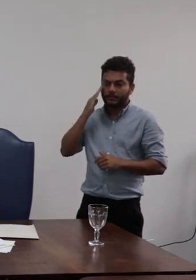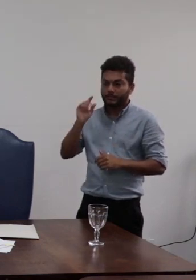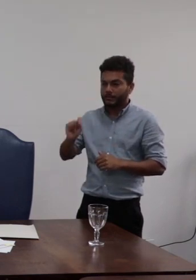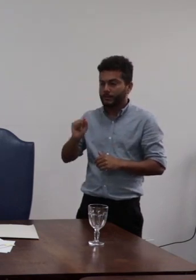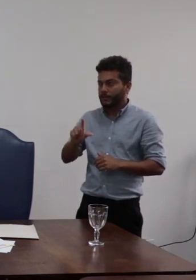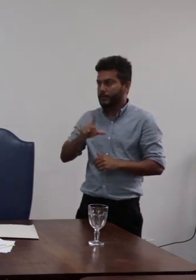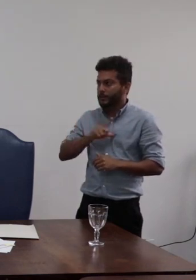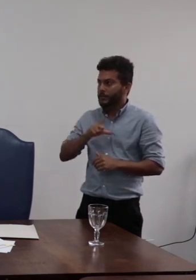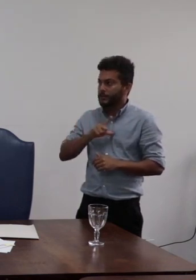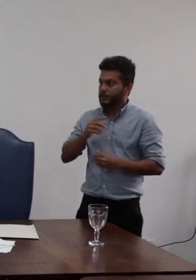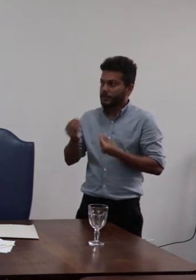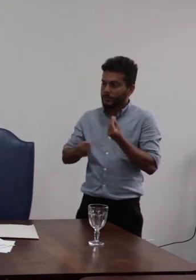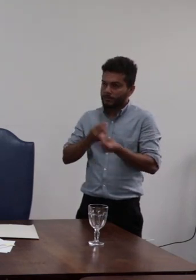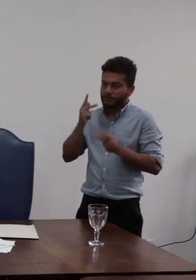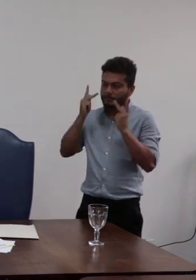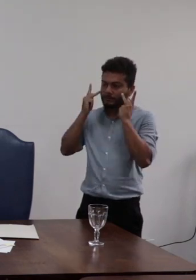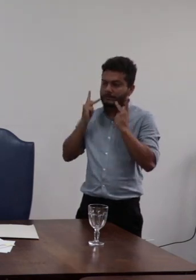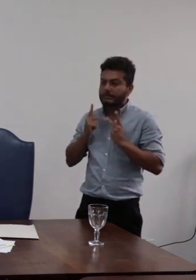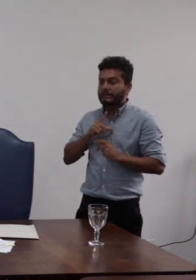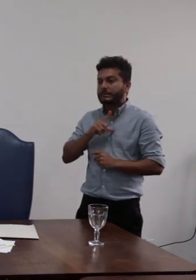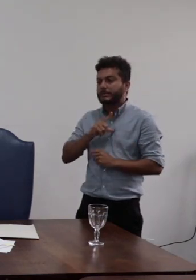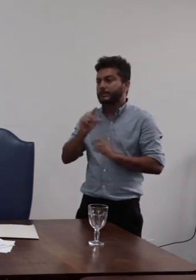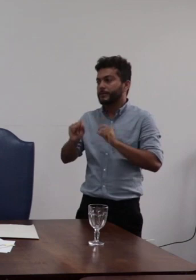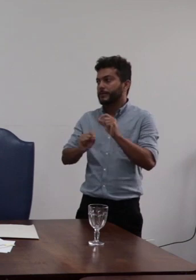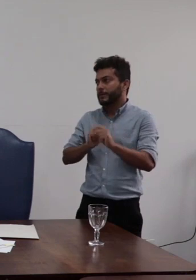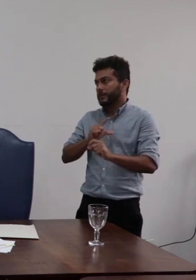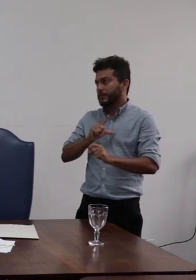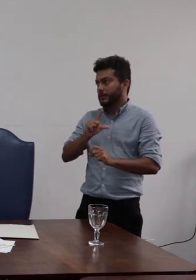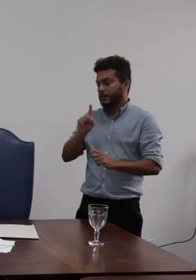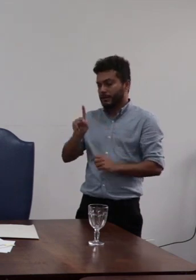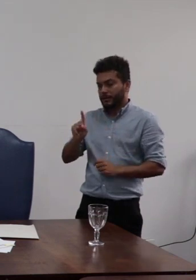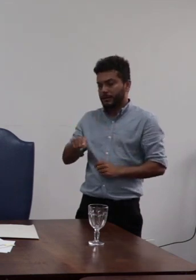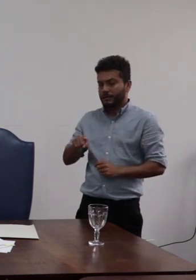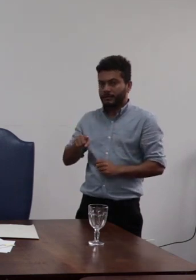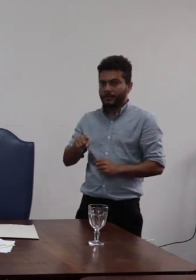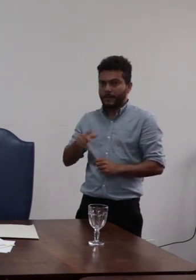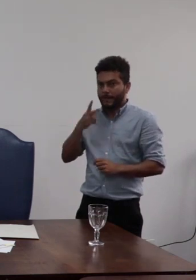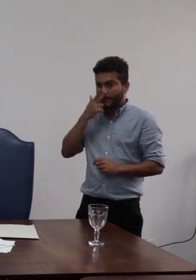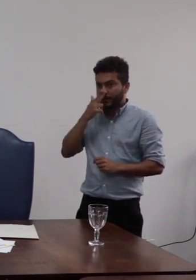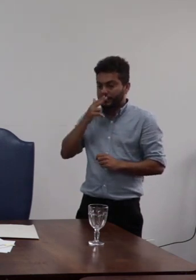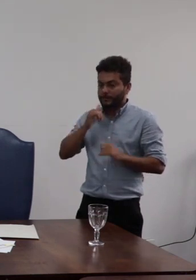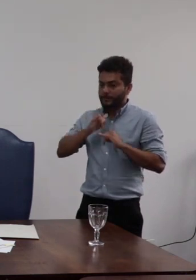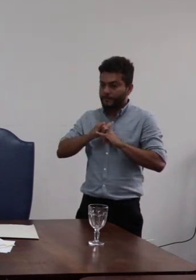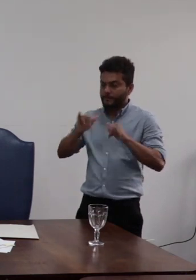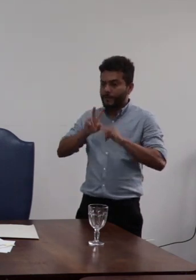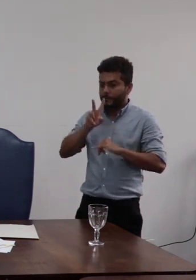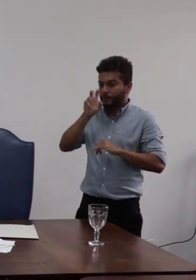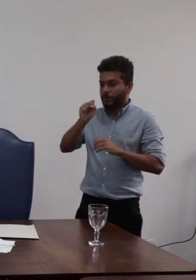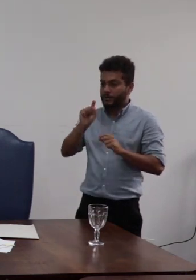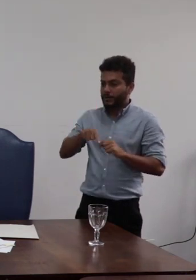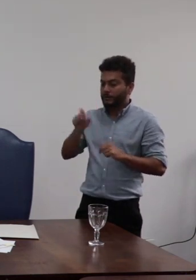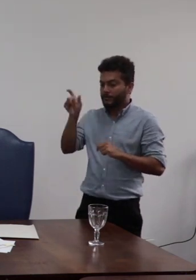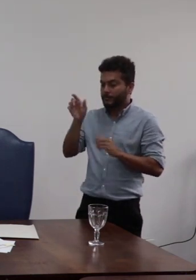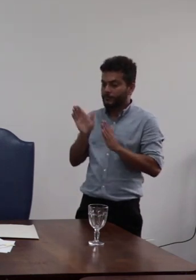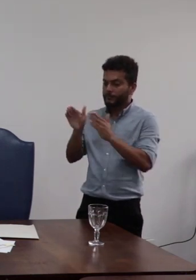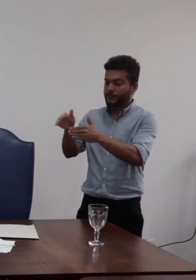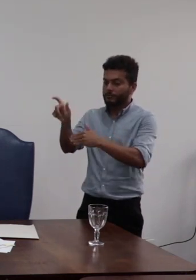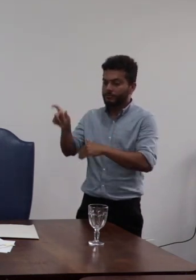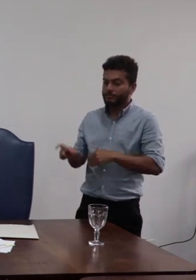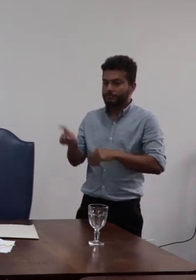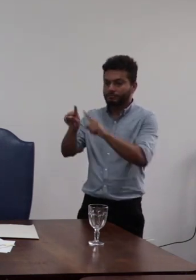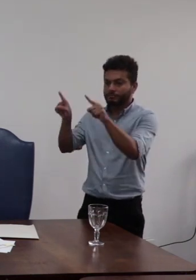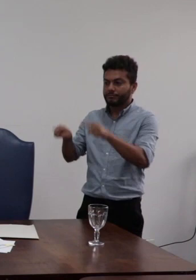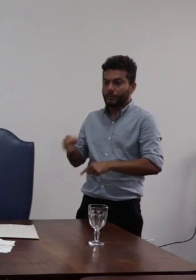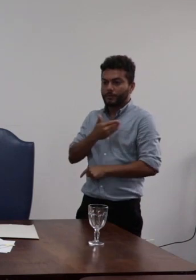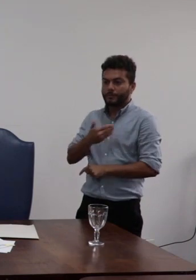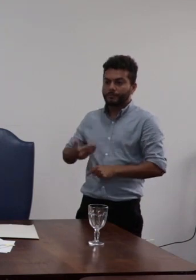insinuação já constrange qualquer pessoa contudo ganha maior ressonância ao se dirigir a uma servidora pública aprovada em concurso